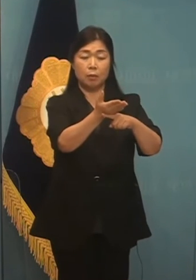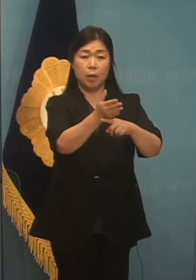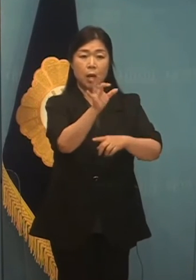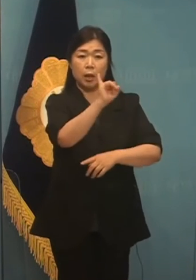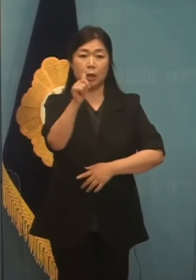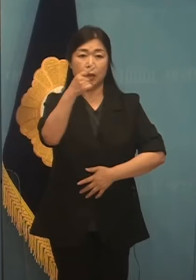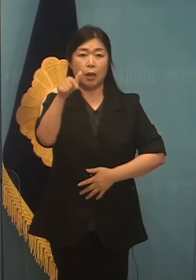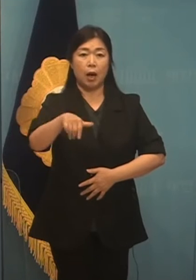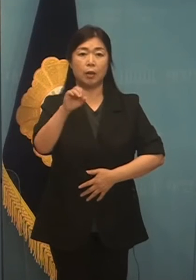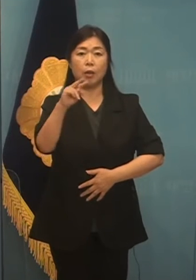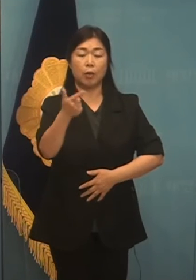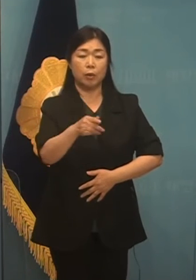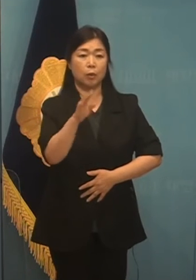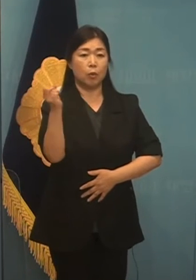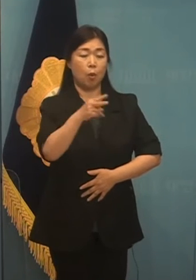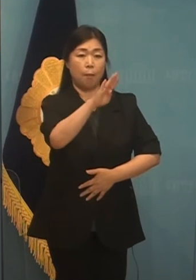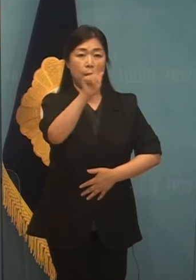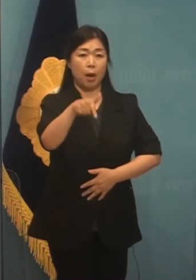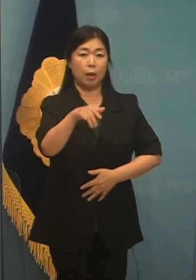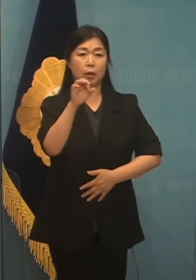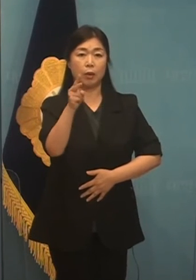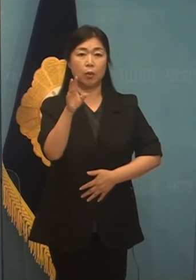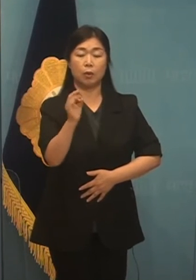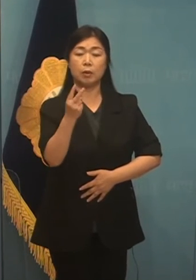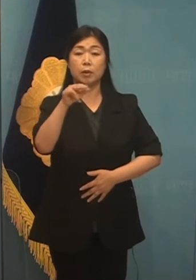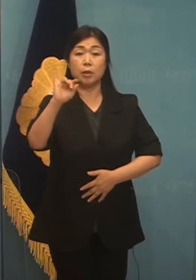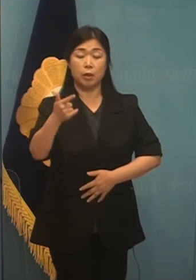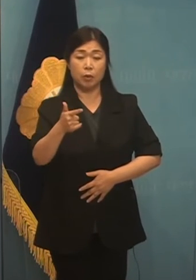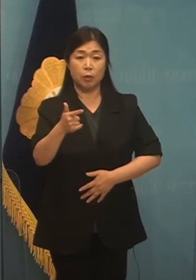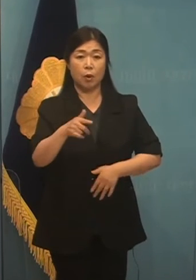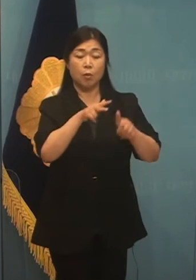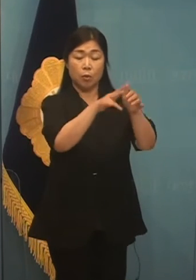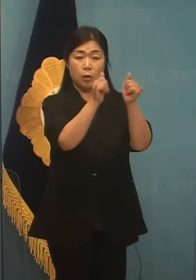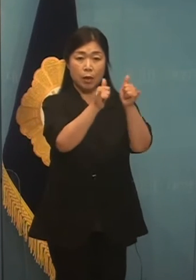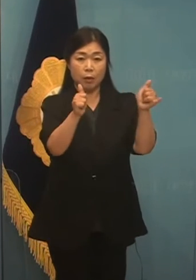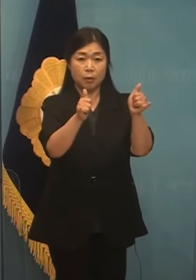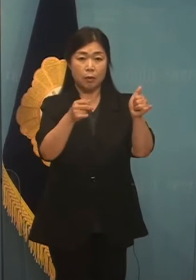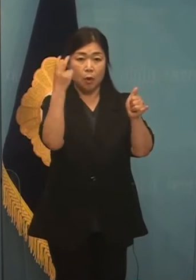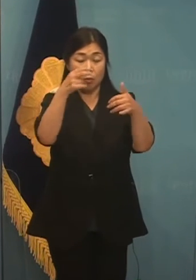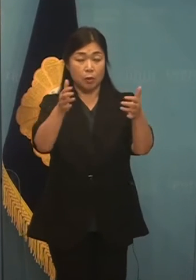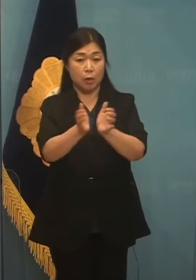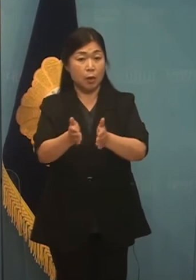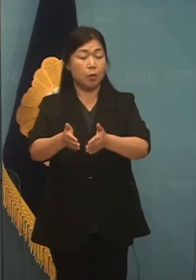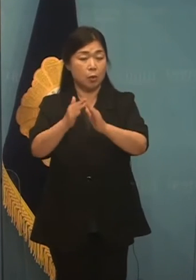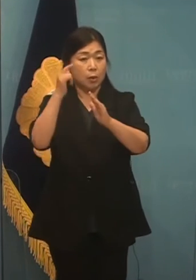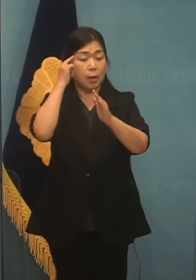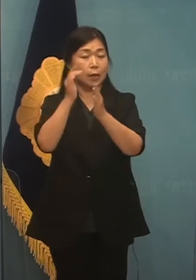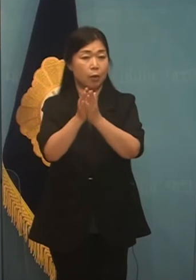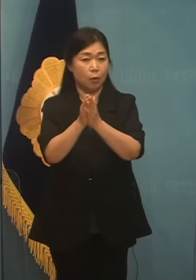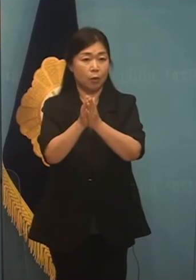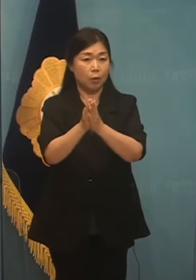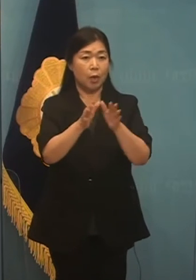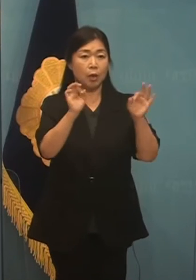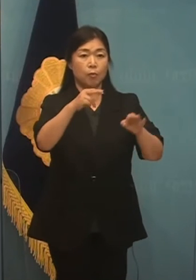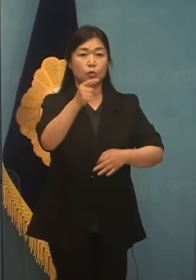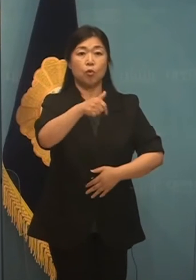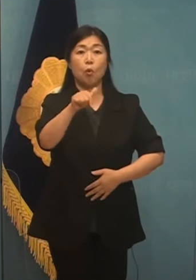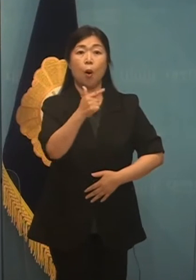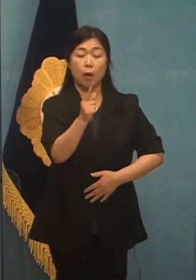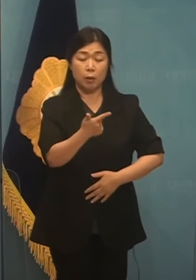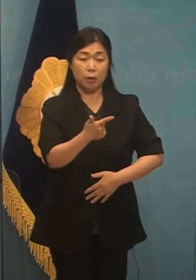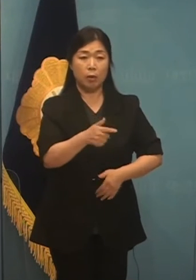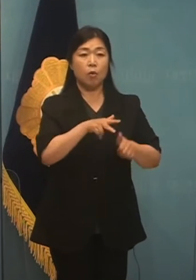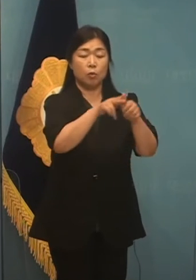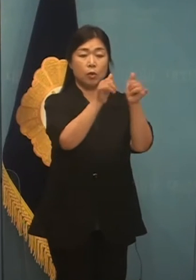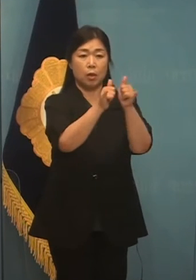이낙연 후보와 박영진 후보는 당내 검증단 설치에 찬성했습니다. 김두관 후보도 불필요한